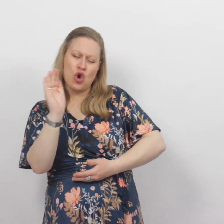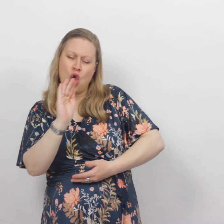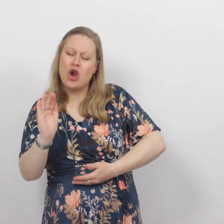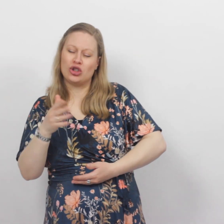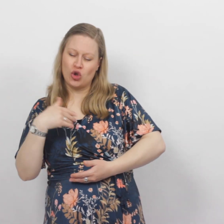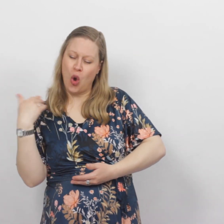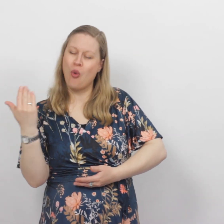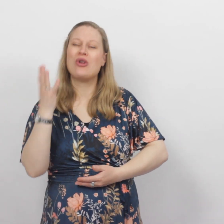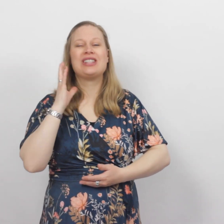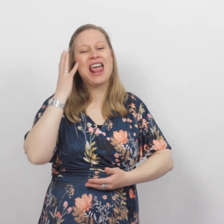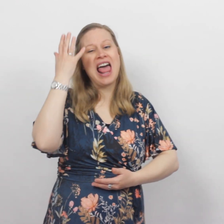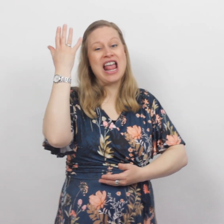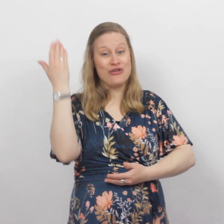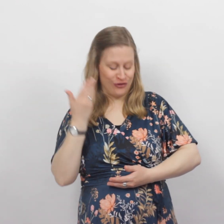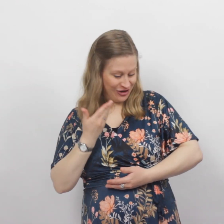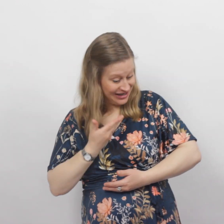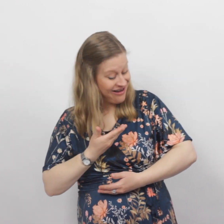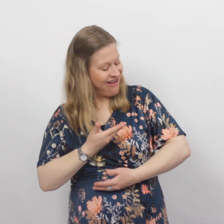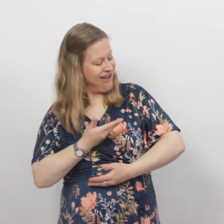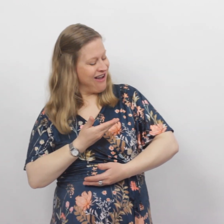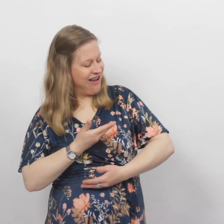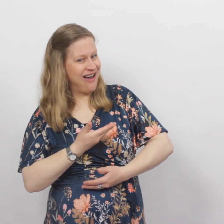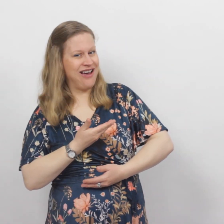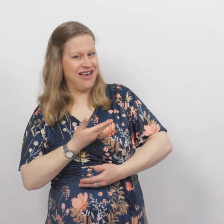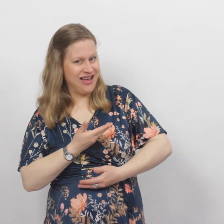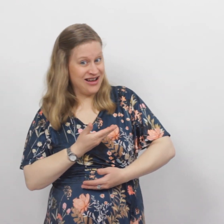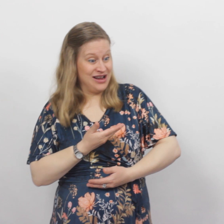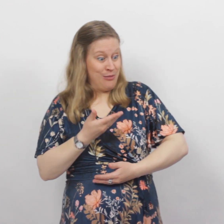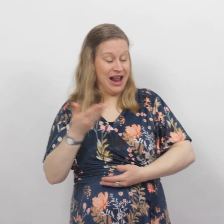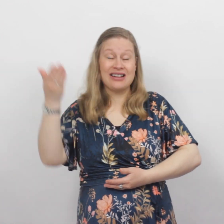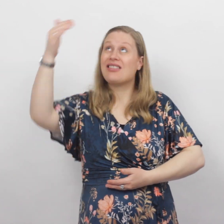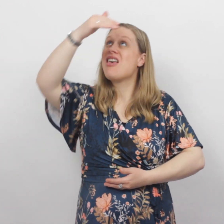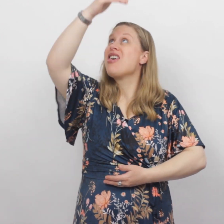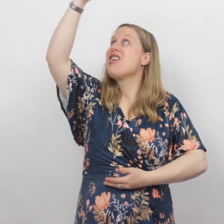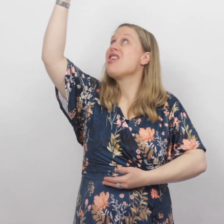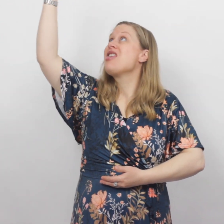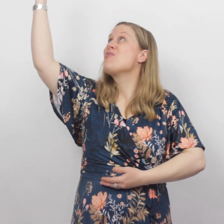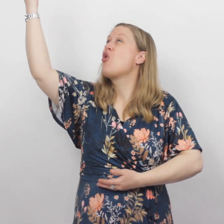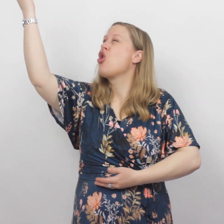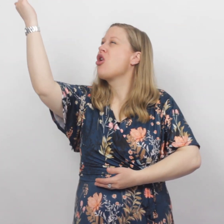kleurt zo ons leven Jij brengt de hemel